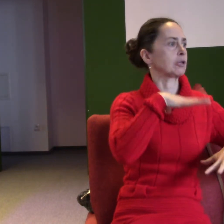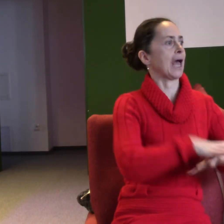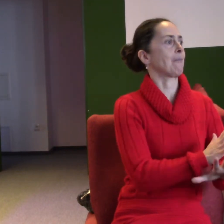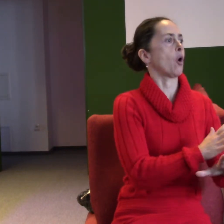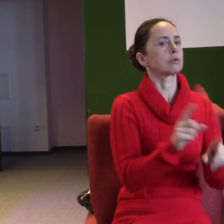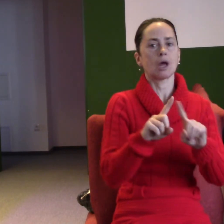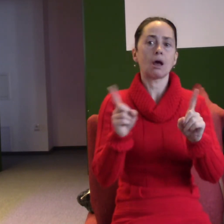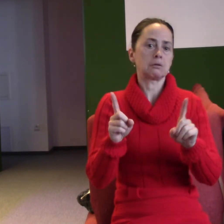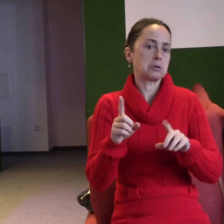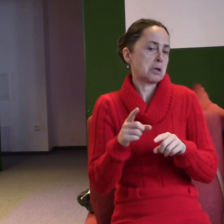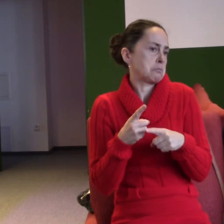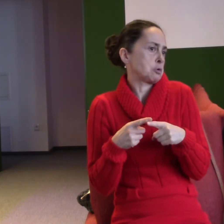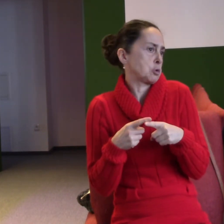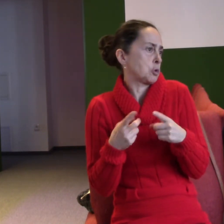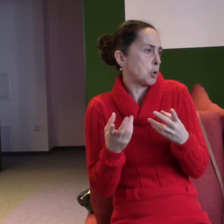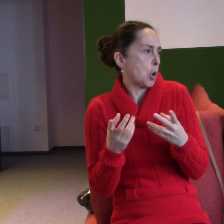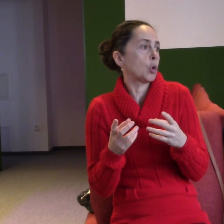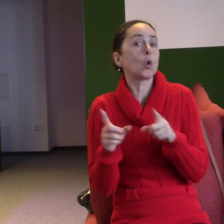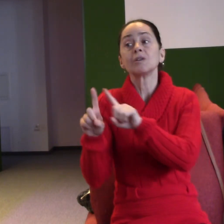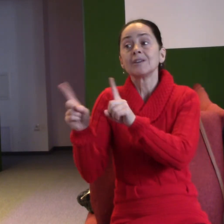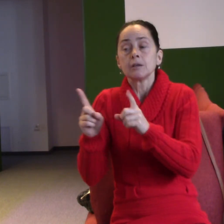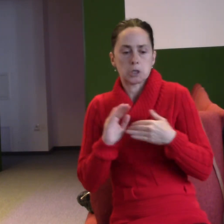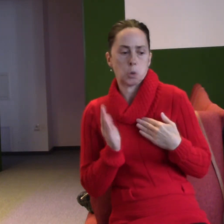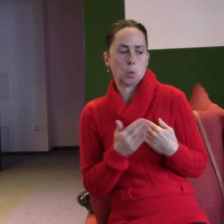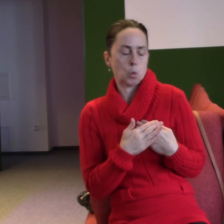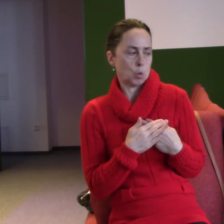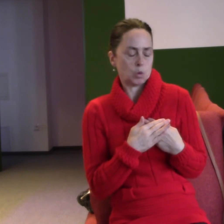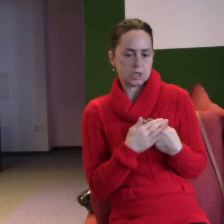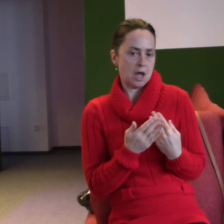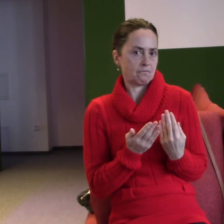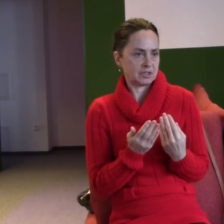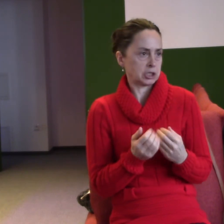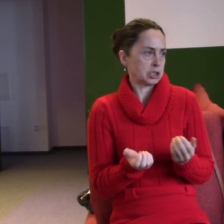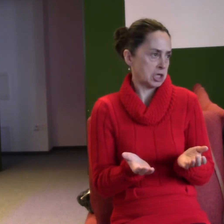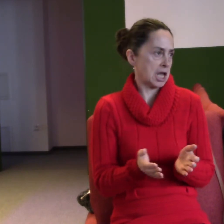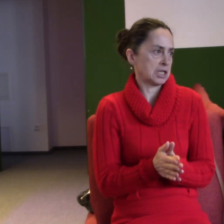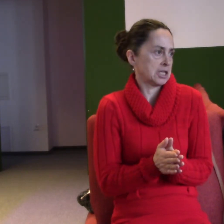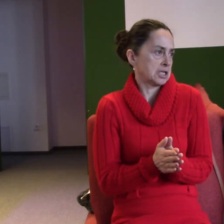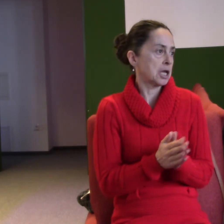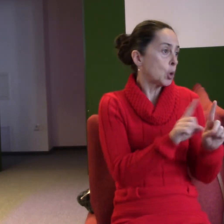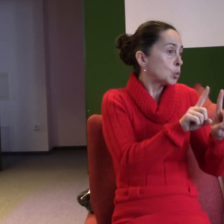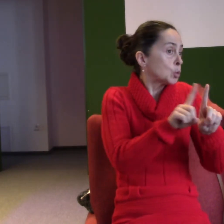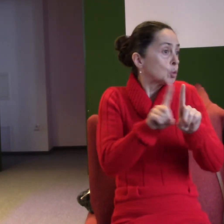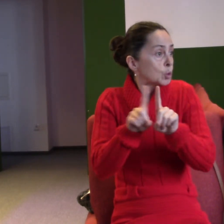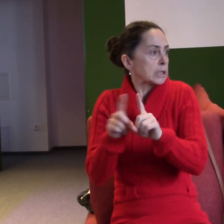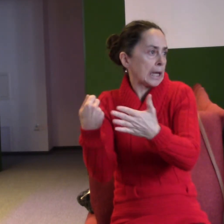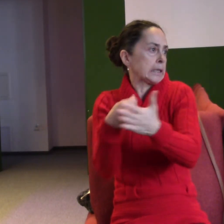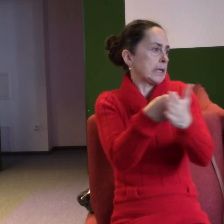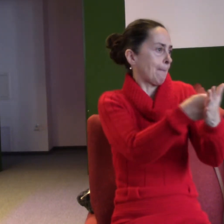skrývají a prý prožívají a jiní ji nosi v taškách všude, přijdou. Ten důvod je,